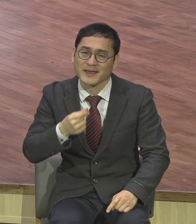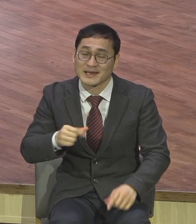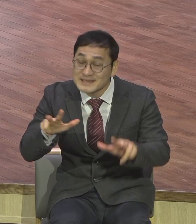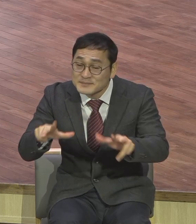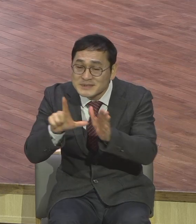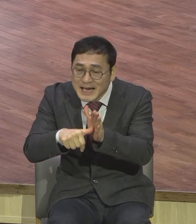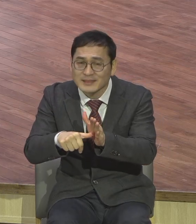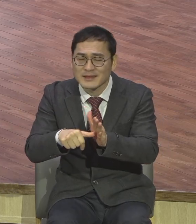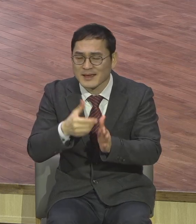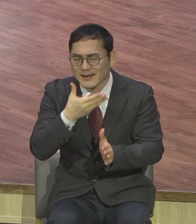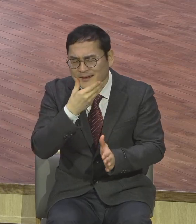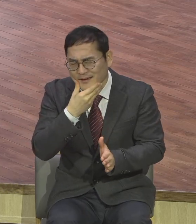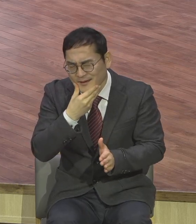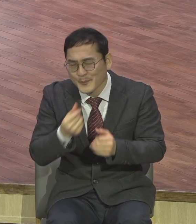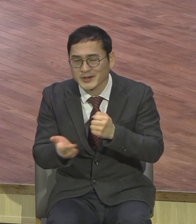행복했어 너무너무 감격했어